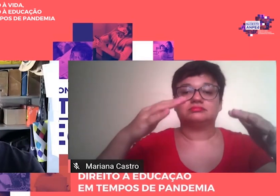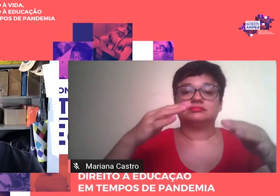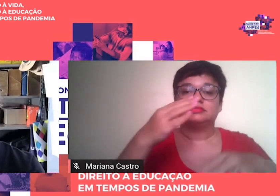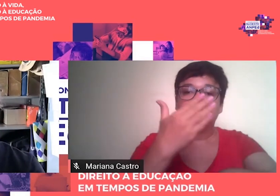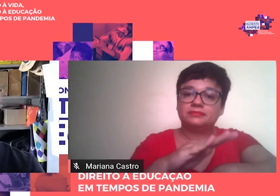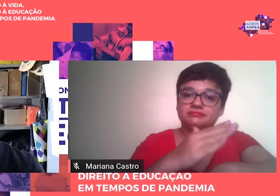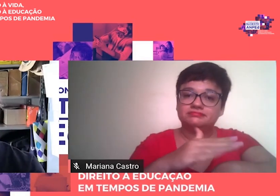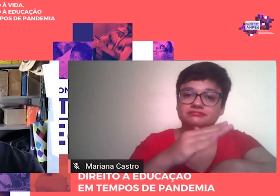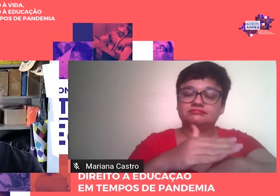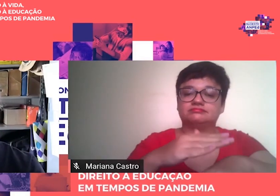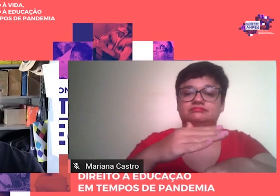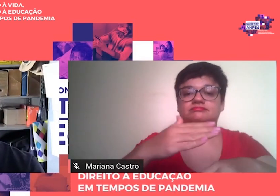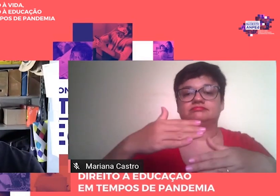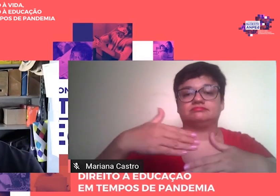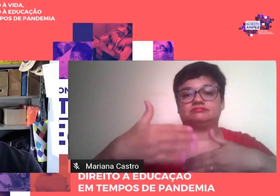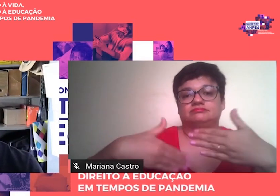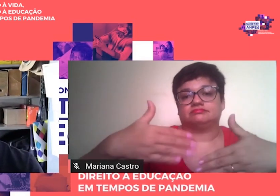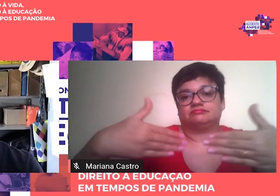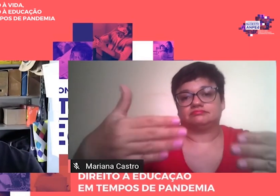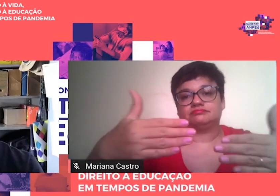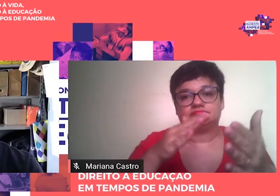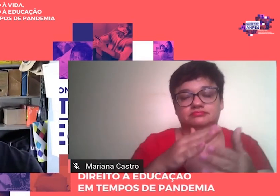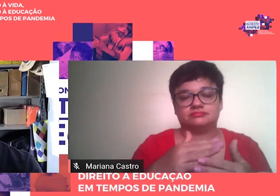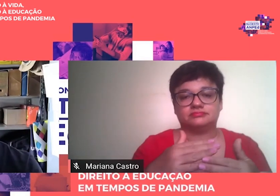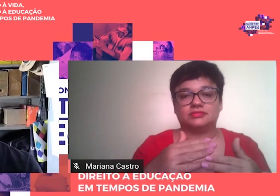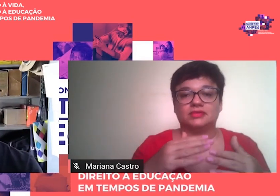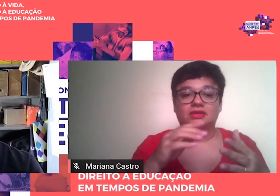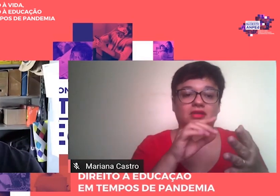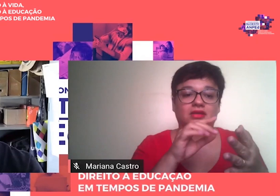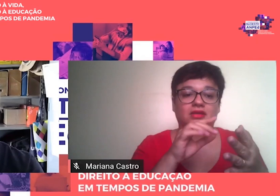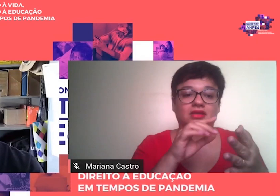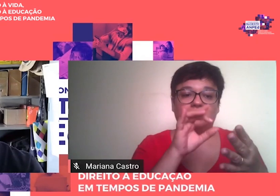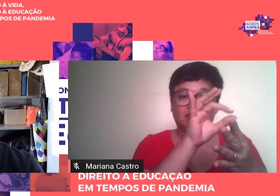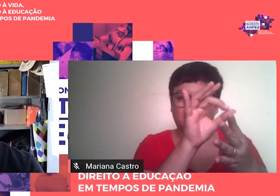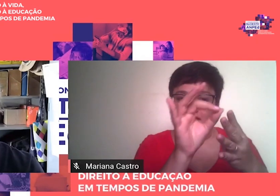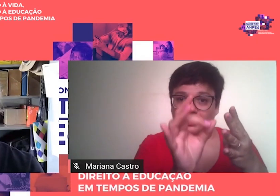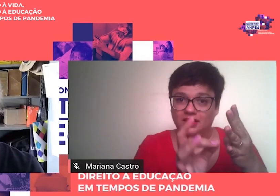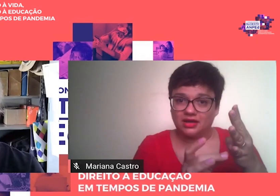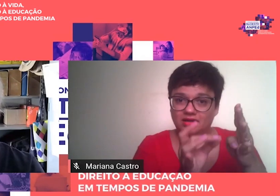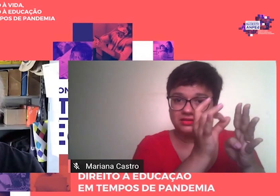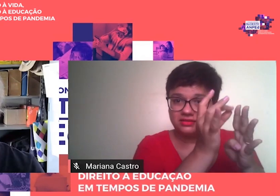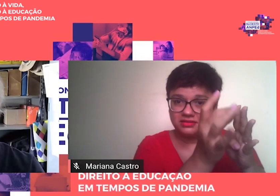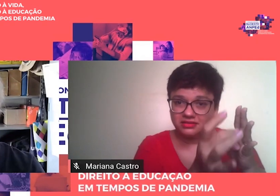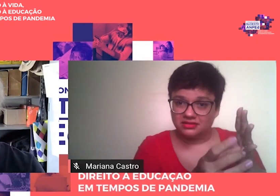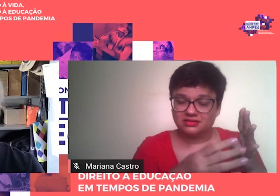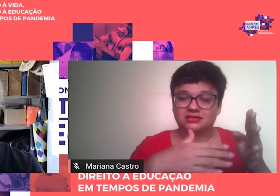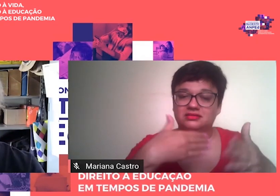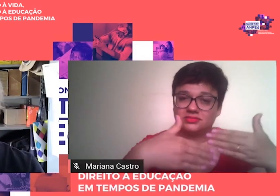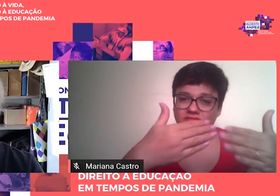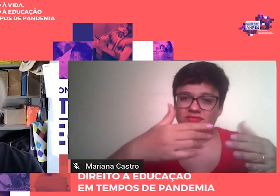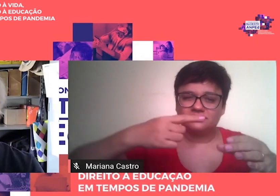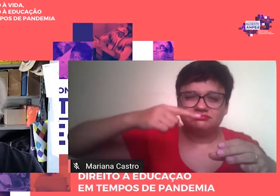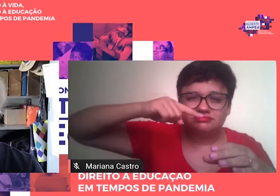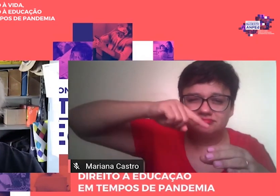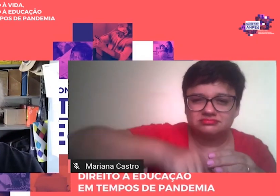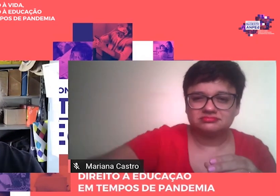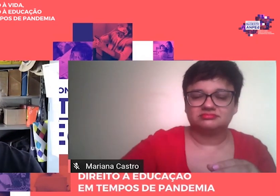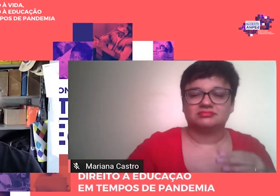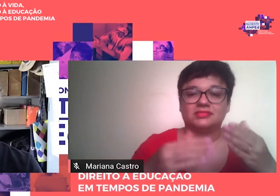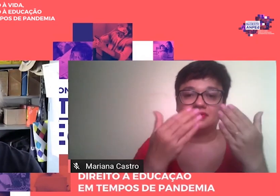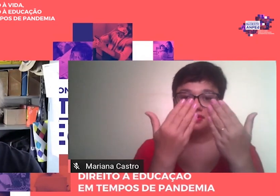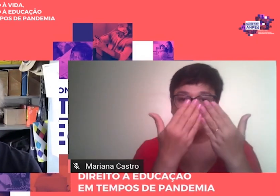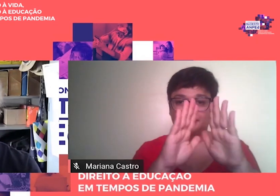Cada um desses períodos é longa e profundamente desenvolvido. Com tamanha amplitude,